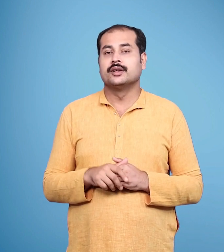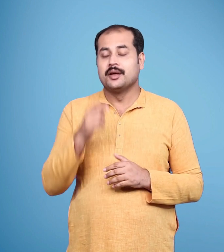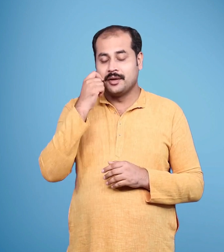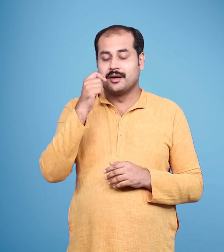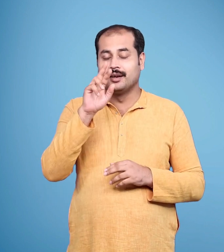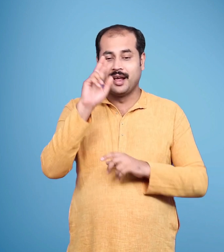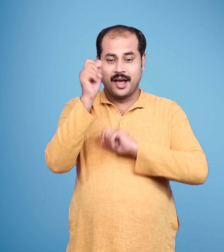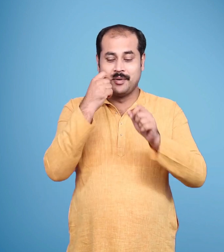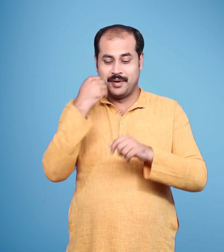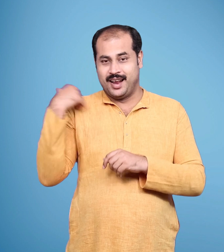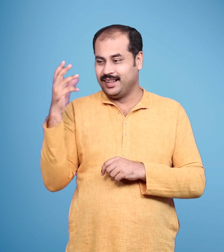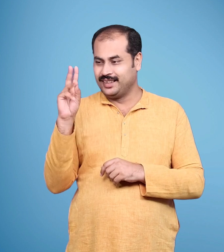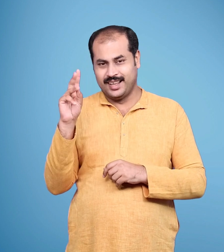भरत के कई राज्य में थे